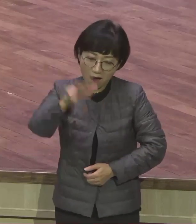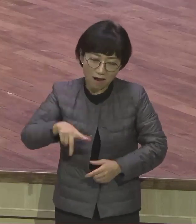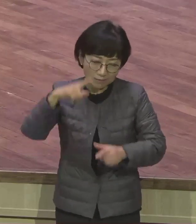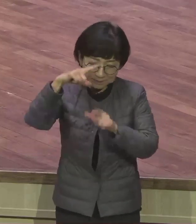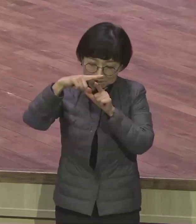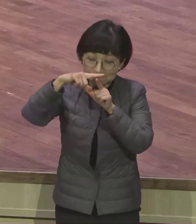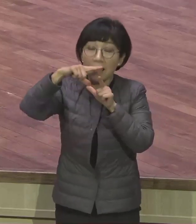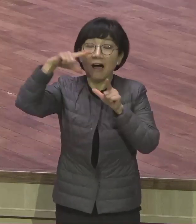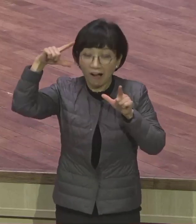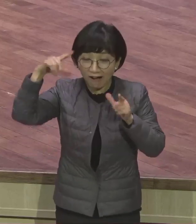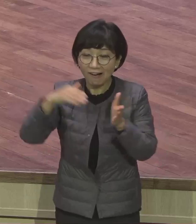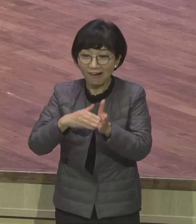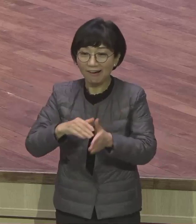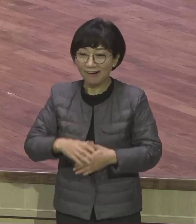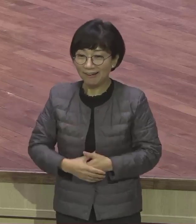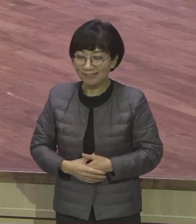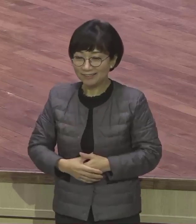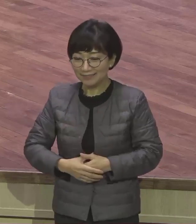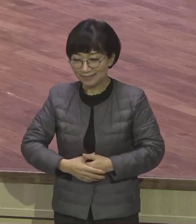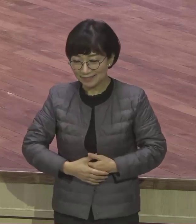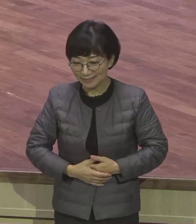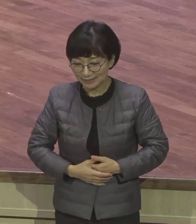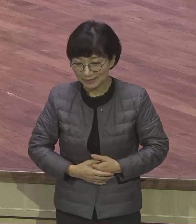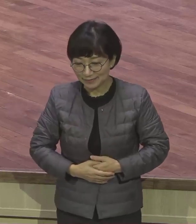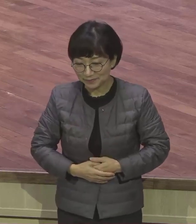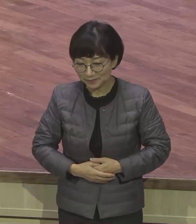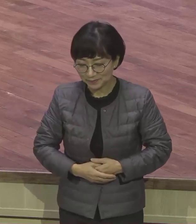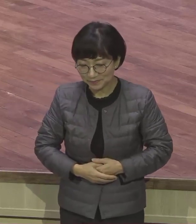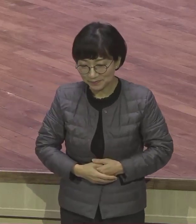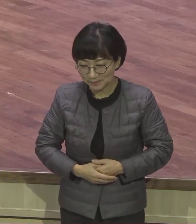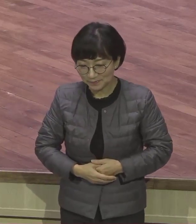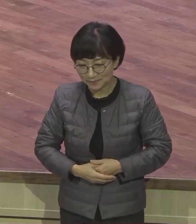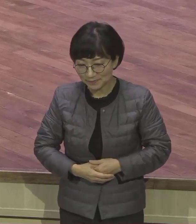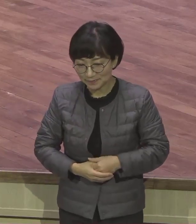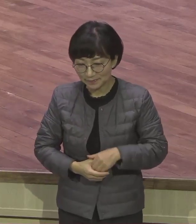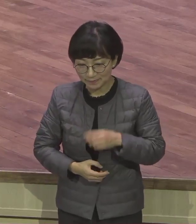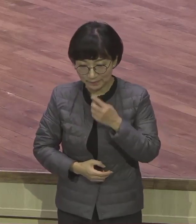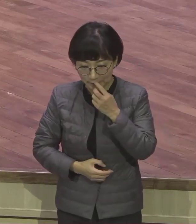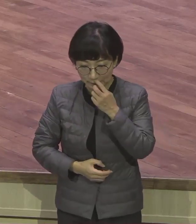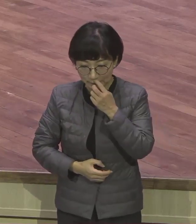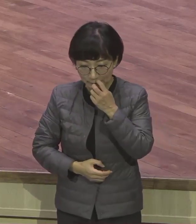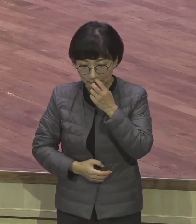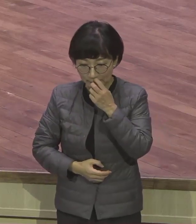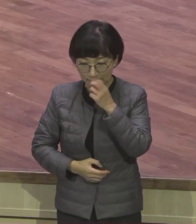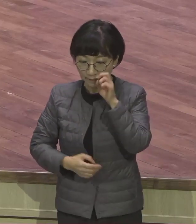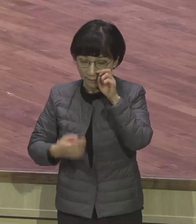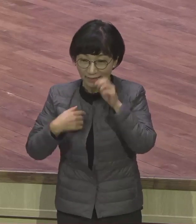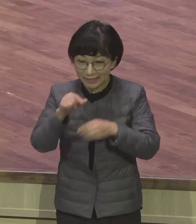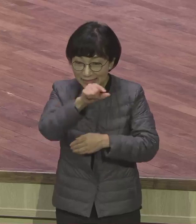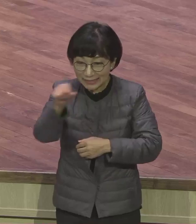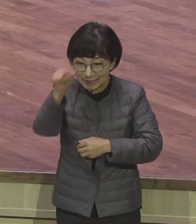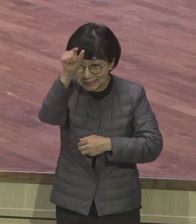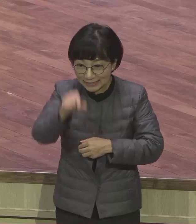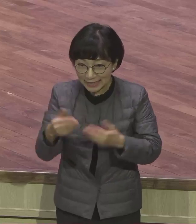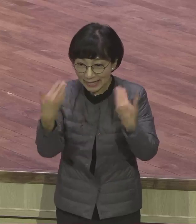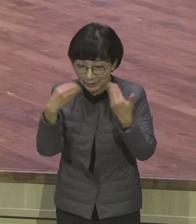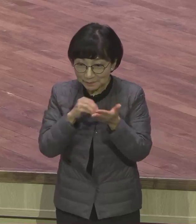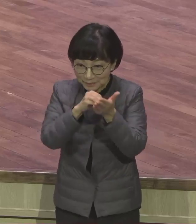그렇게 그냥 과정 거치대요. 여러분 두 시간 자고 신학교 다닐 때 히브리어 헬라 라트너